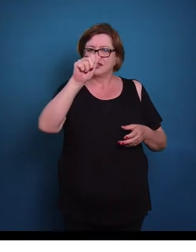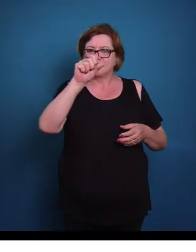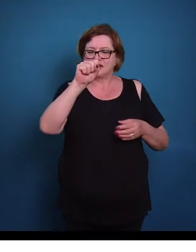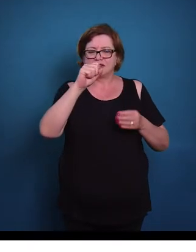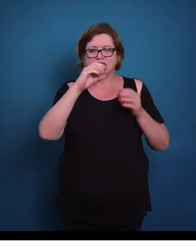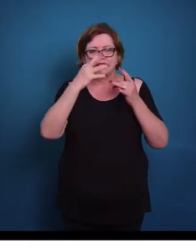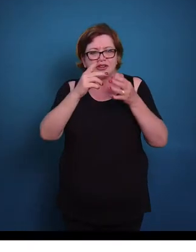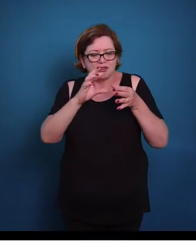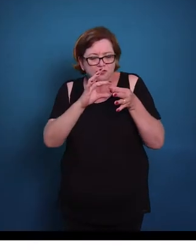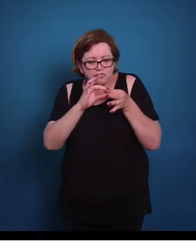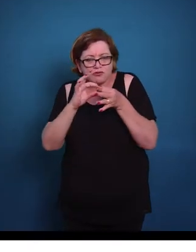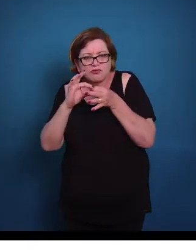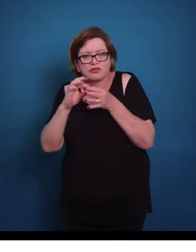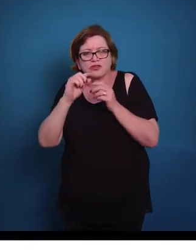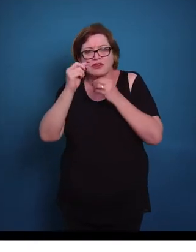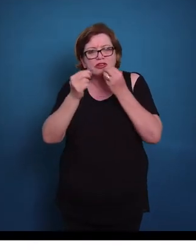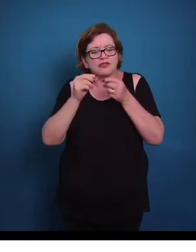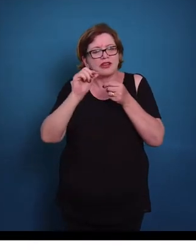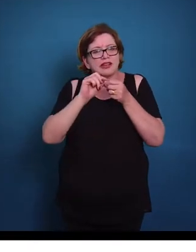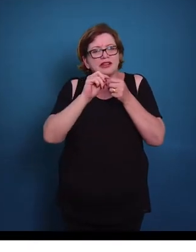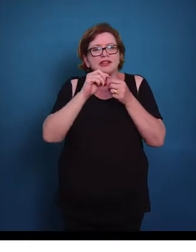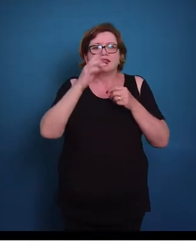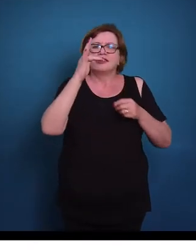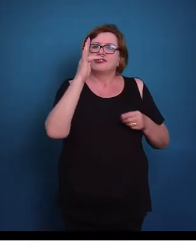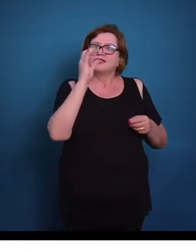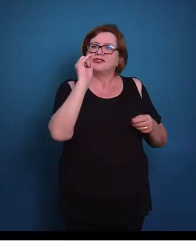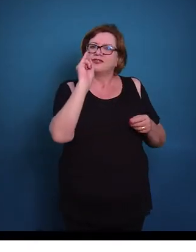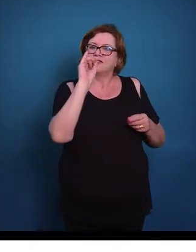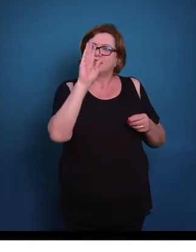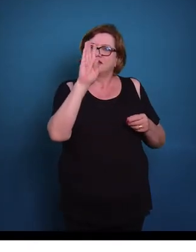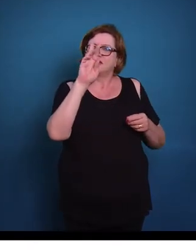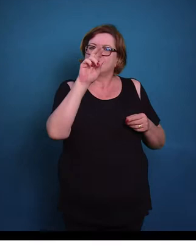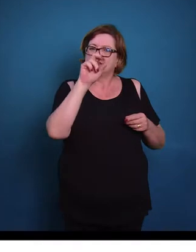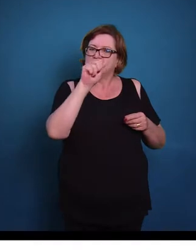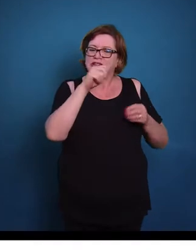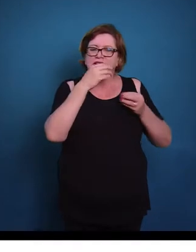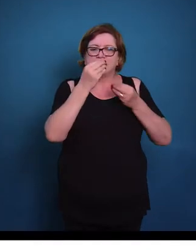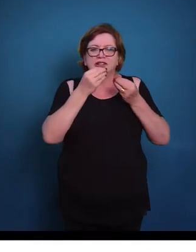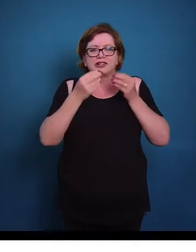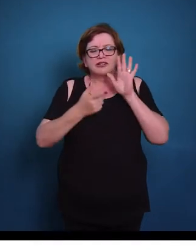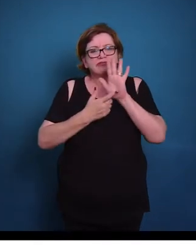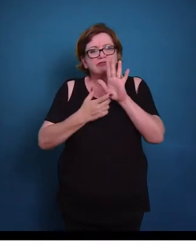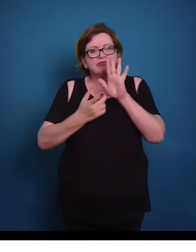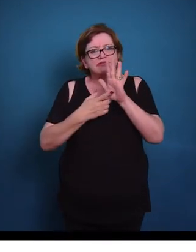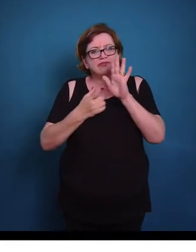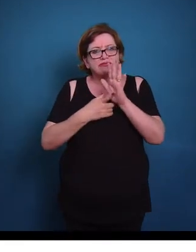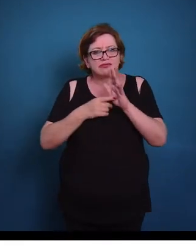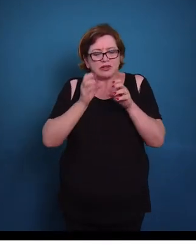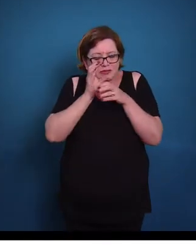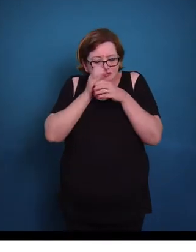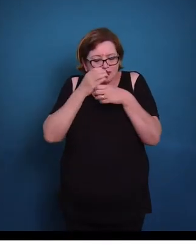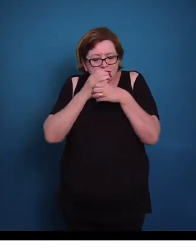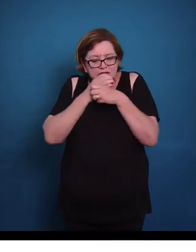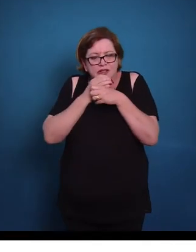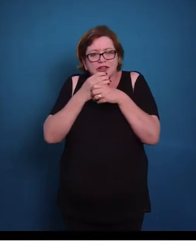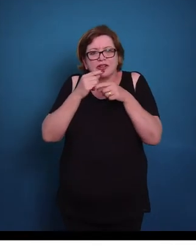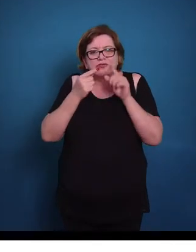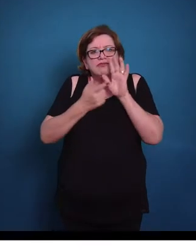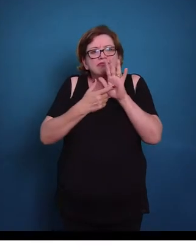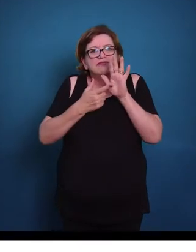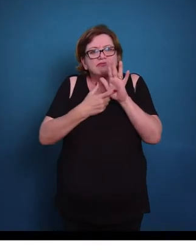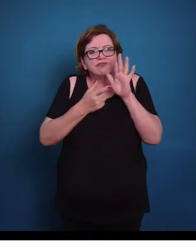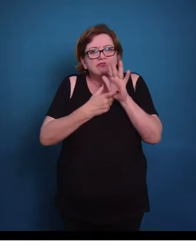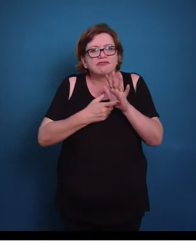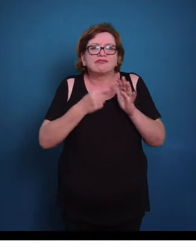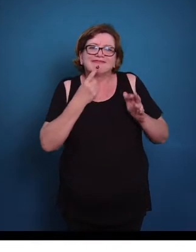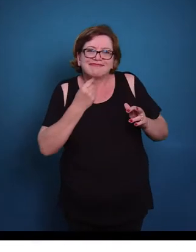conjunto de fibrila vai formar uma fibra. Aqui nós temos uma microscopia óptica mostrando as fibras coradas